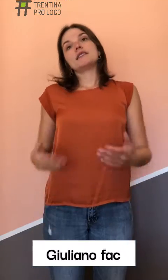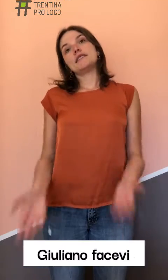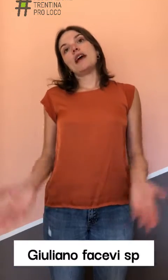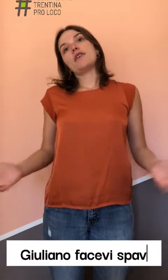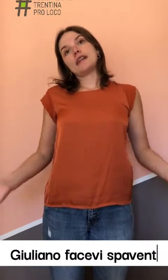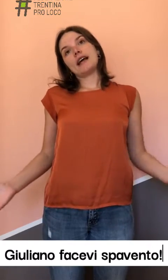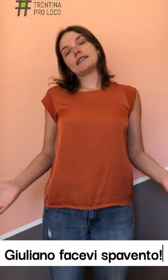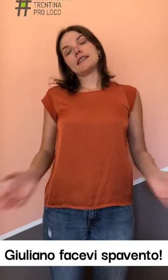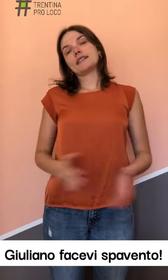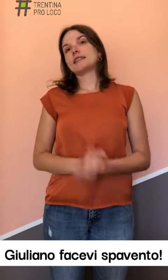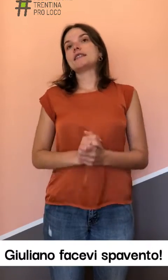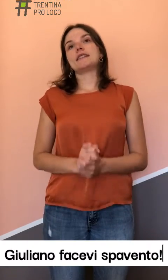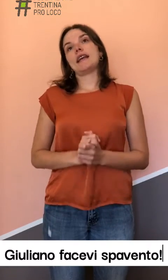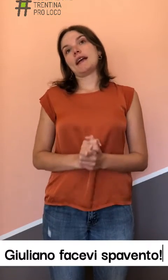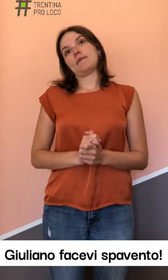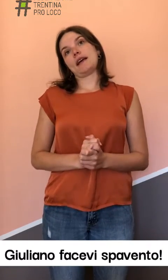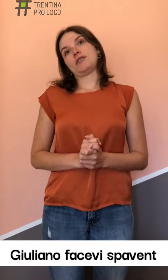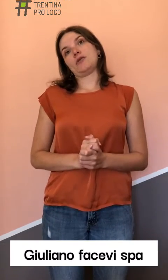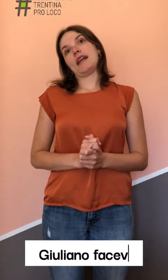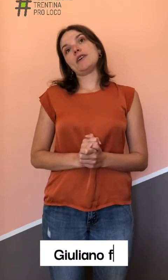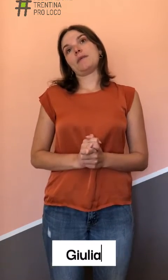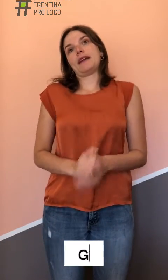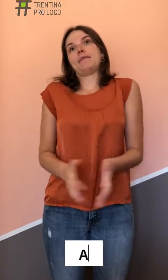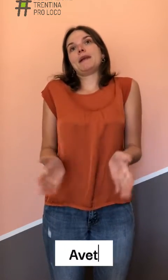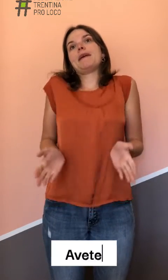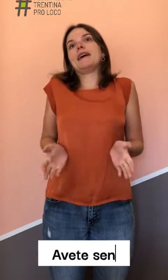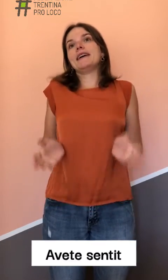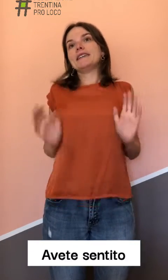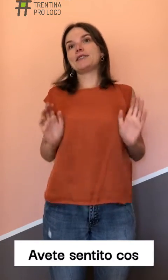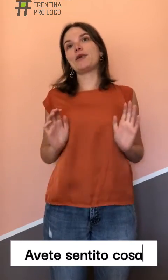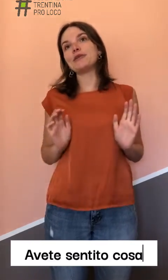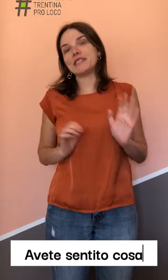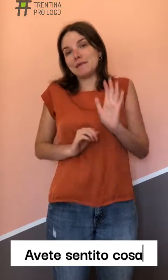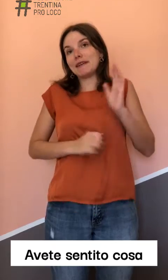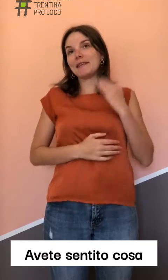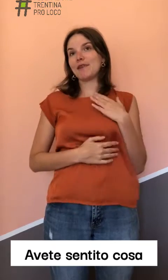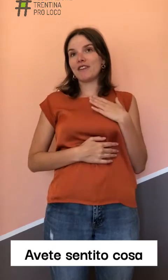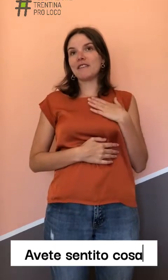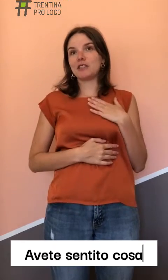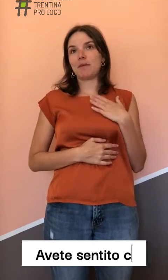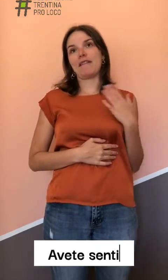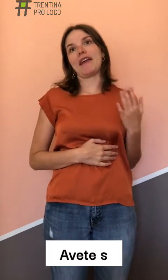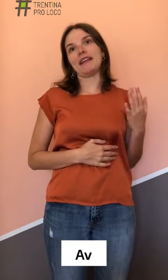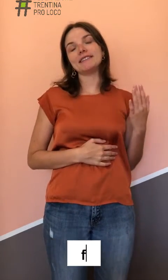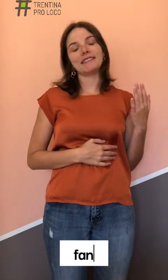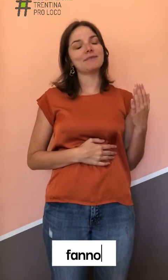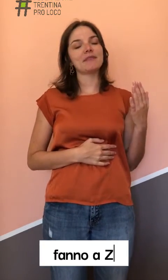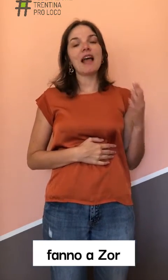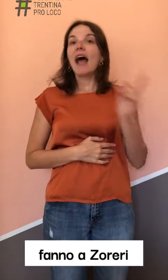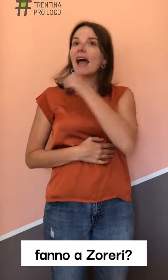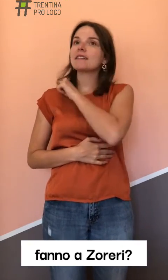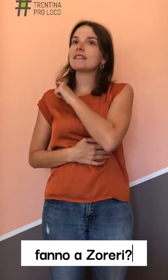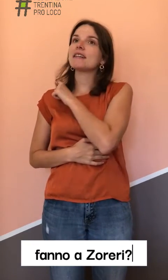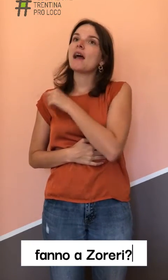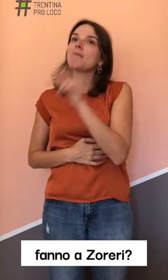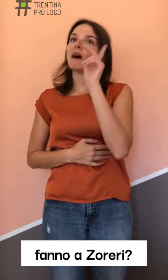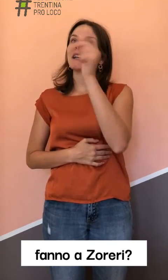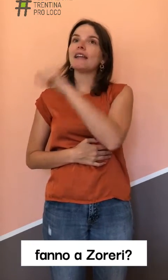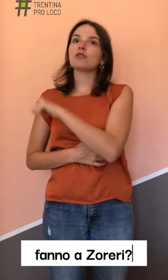Deo, grazie, che te te sei cambiato, Giuliano, perché prima, scusami, ma te me favi spavent? Anzi, parlando